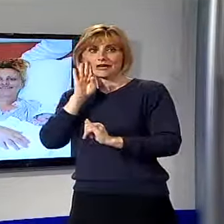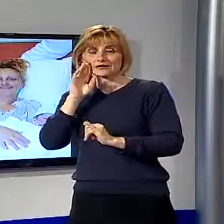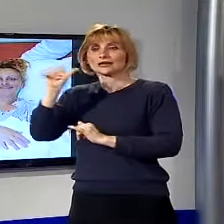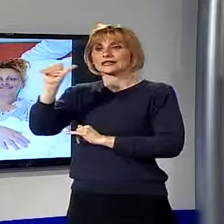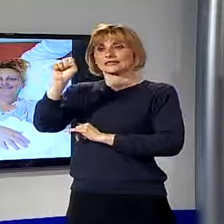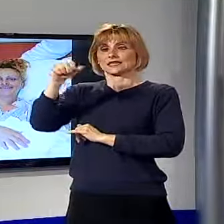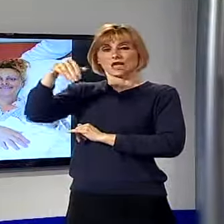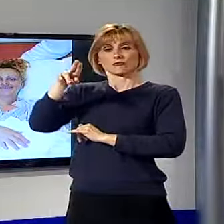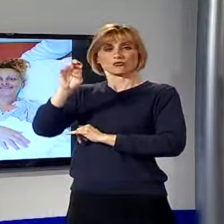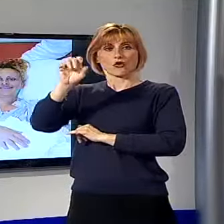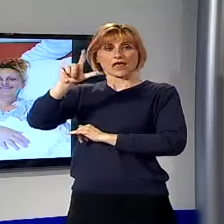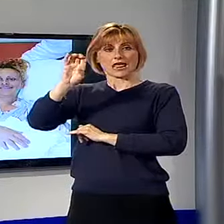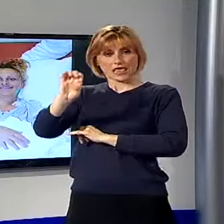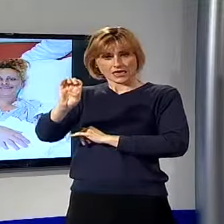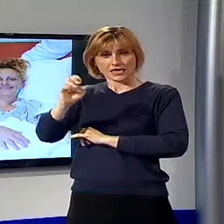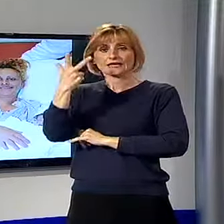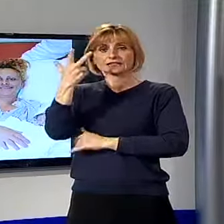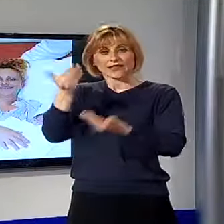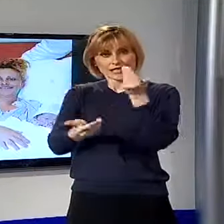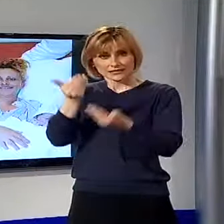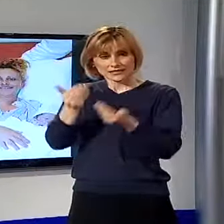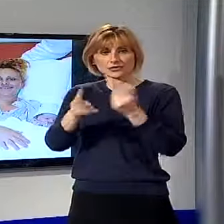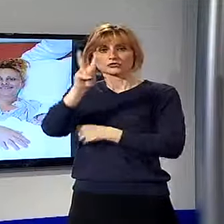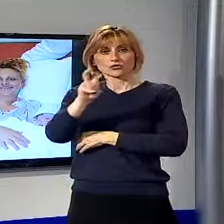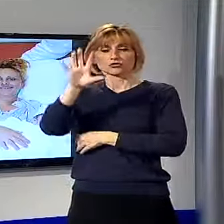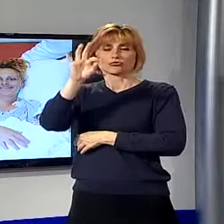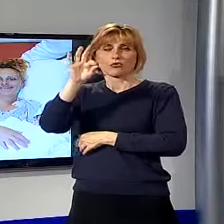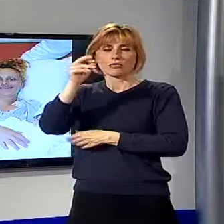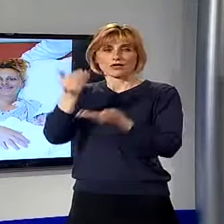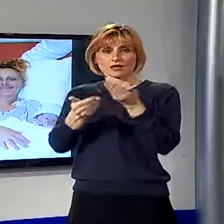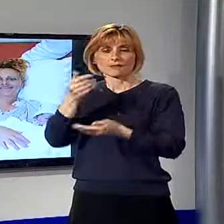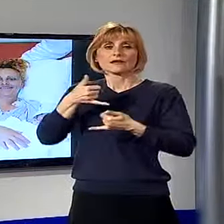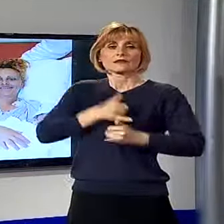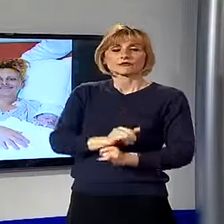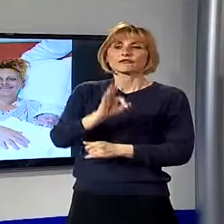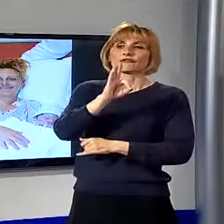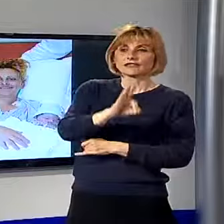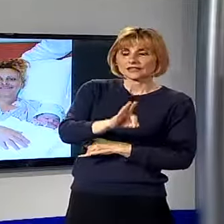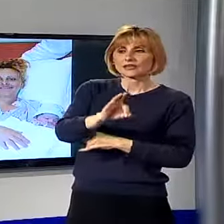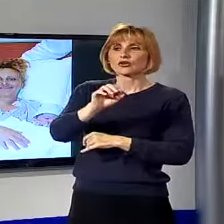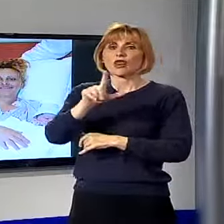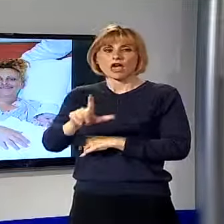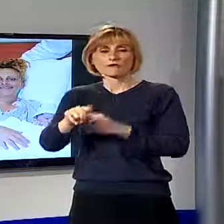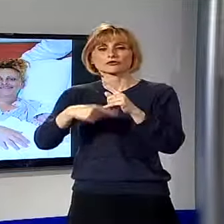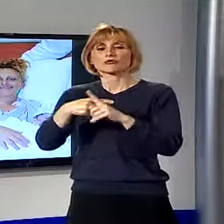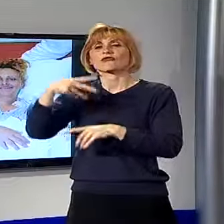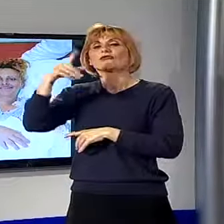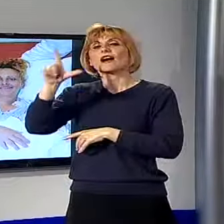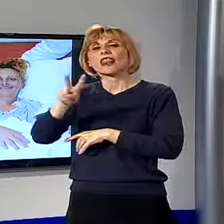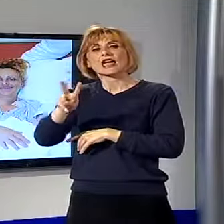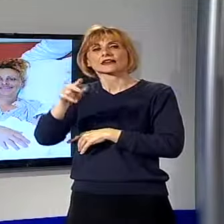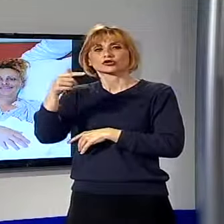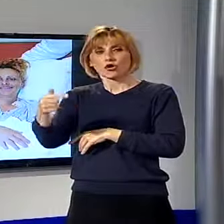bellissimo bimbo di 3,250 kg, figlio di Federico Lanfri e Valeria Toschi di Marlia.